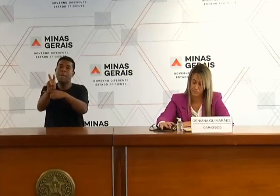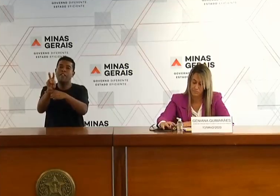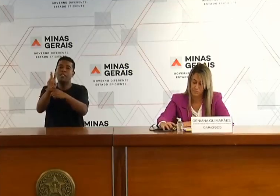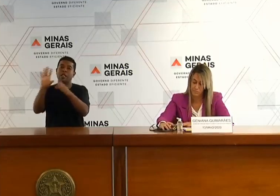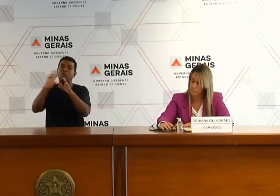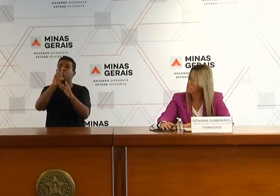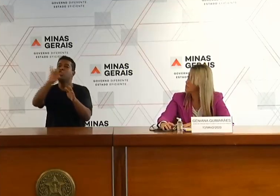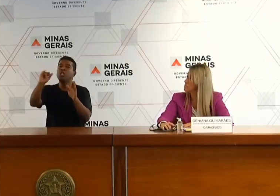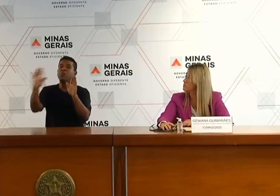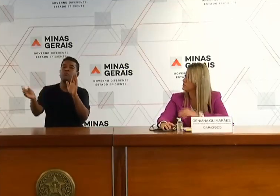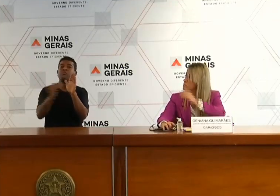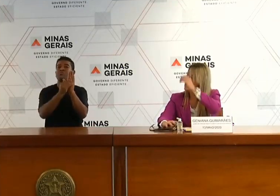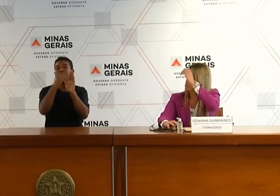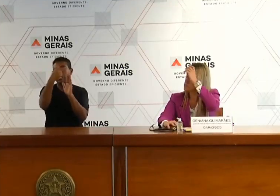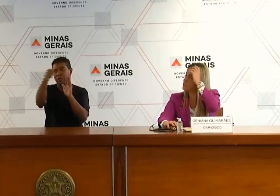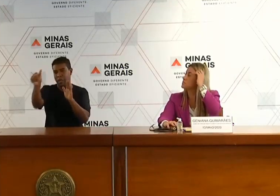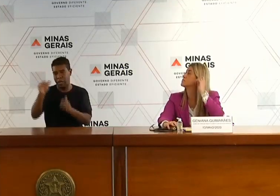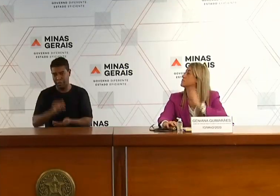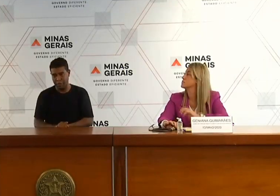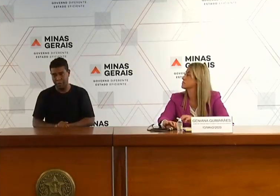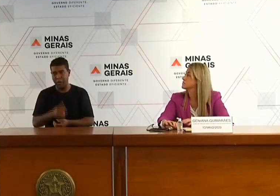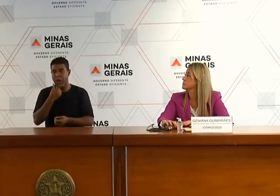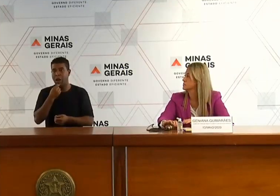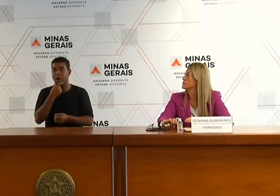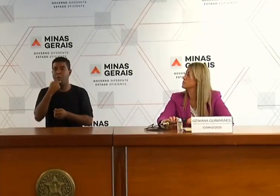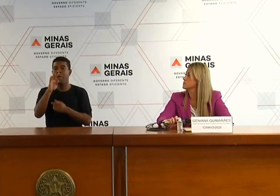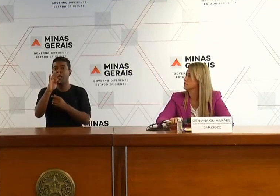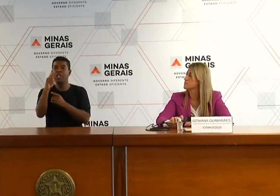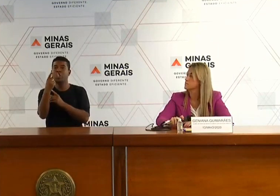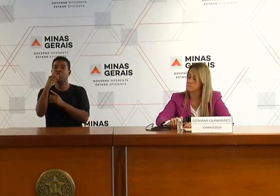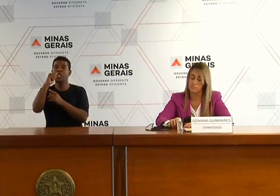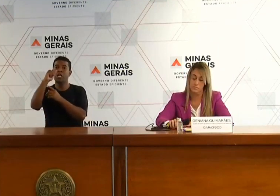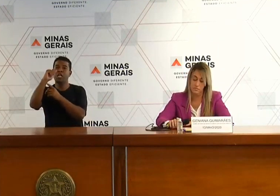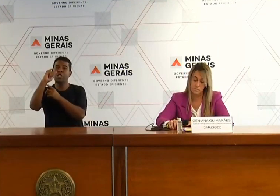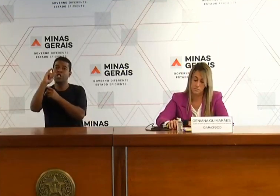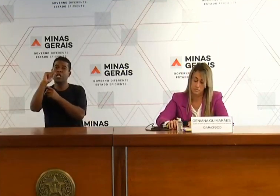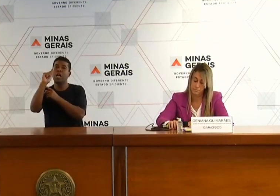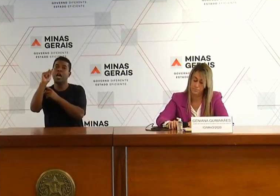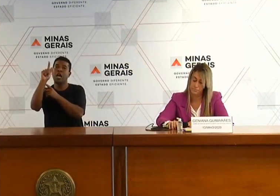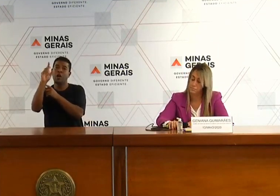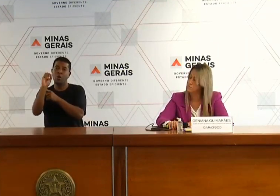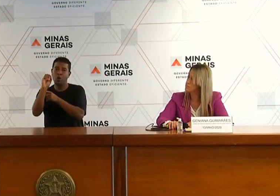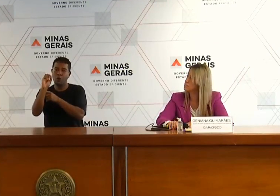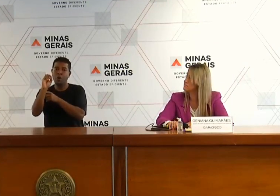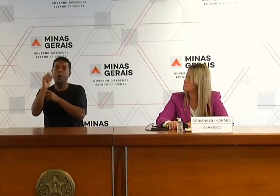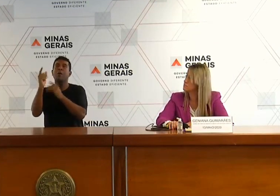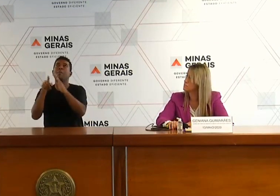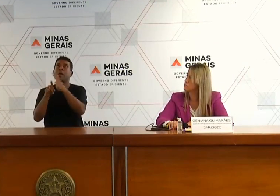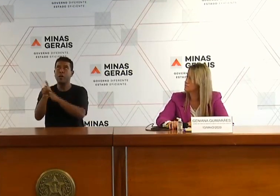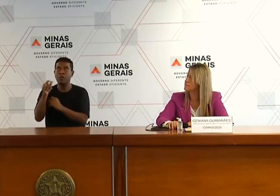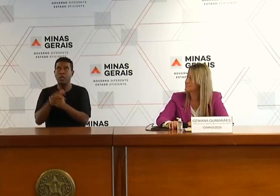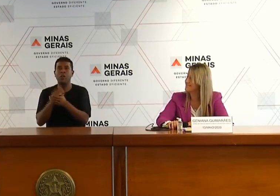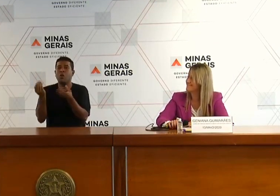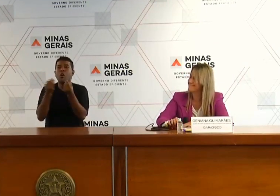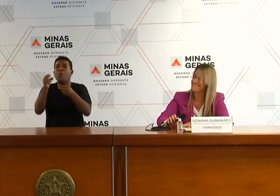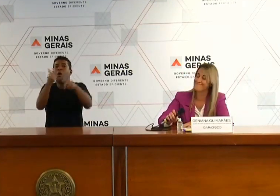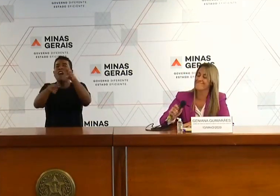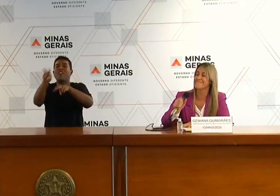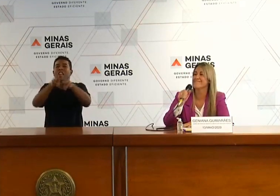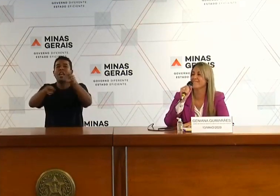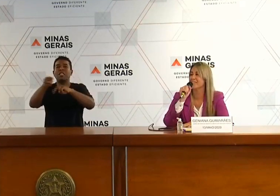Pergunta do jornalista Tiago Borges, InterTV. Como será a avaliação dos estudantes?